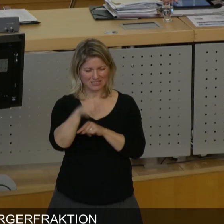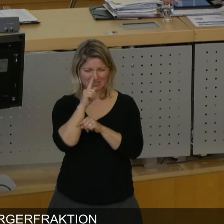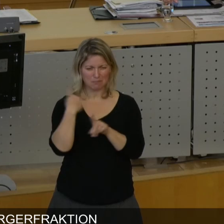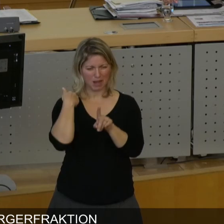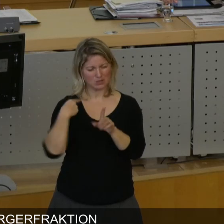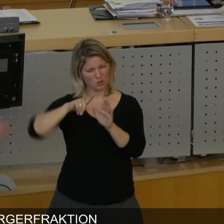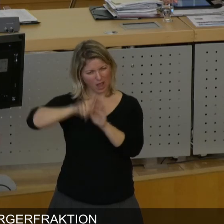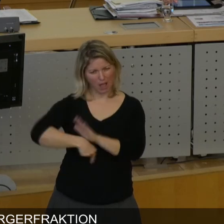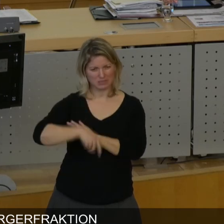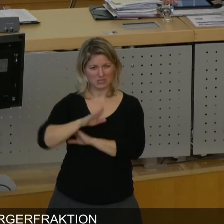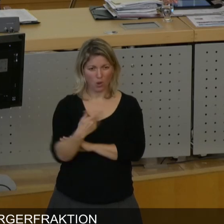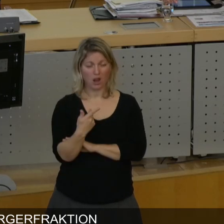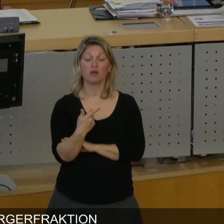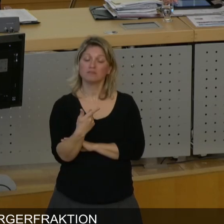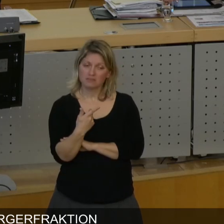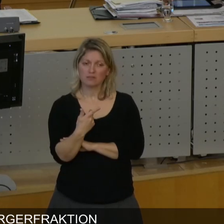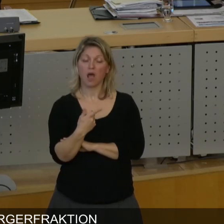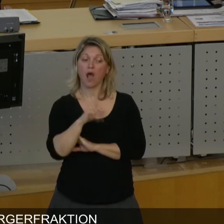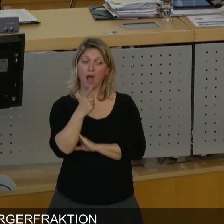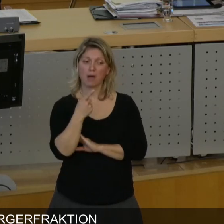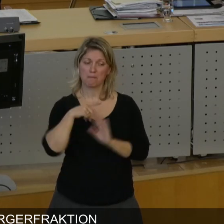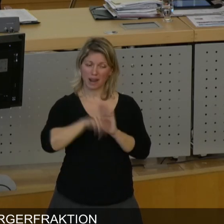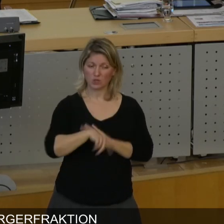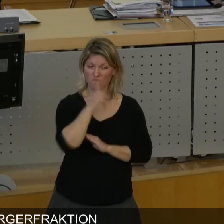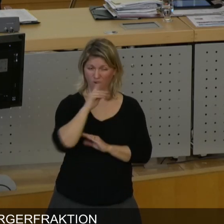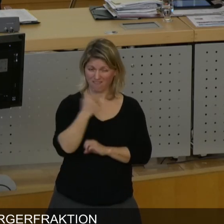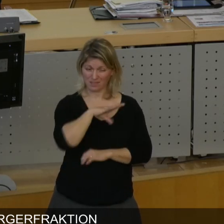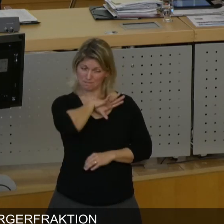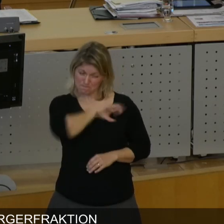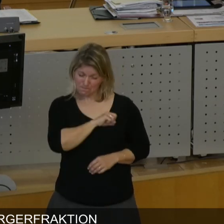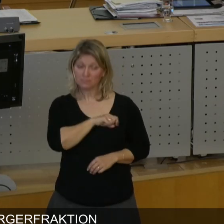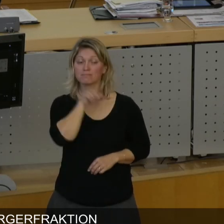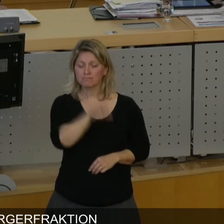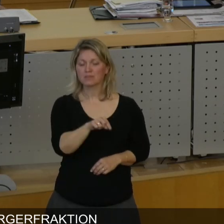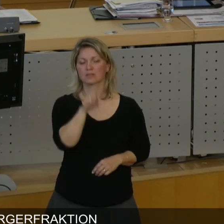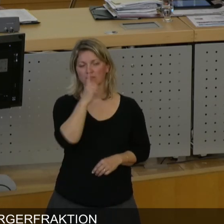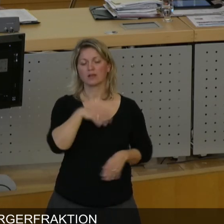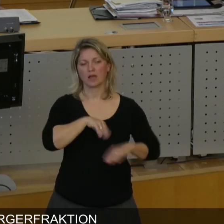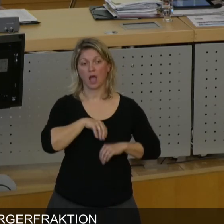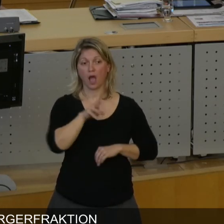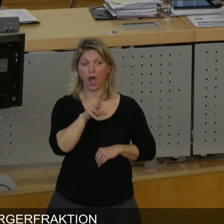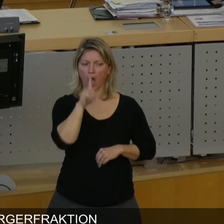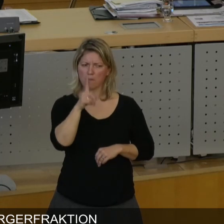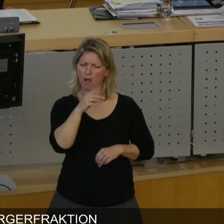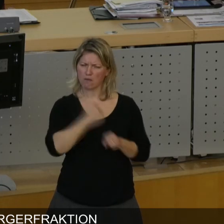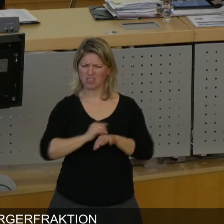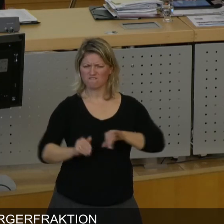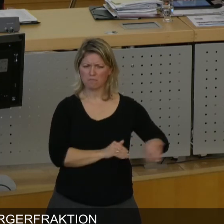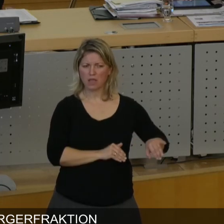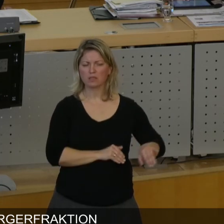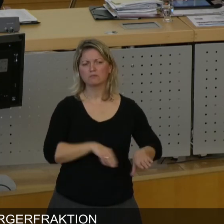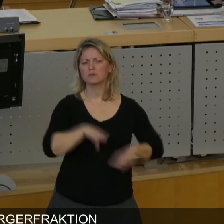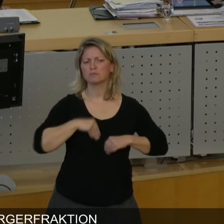Aber sie wollen die Belastungen, die nicht vermeidbar sind, die wollen sie tragen. Aber die wollen Belastungen, die vermeidbar sind, die wollen sie nicht tragen. Also